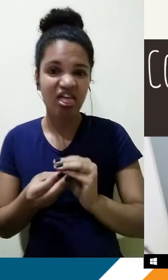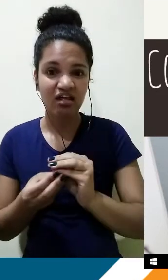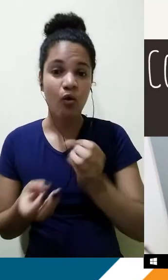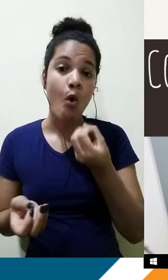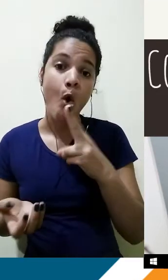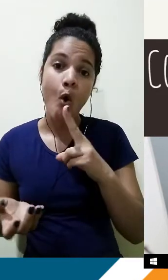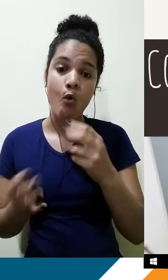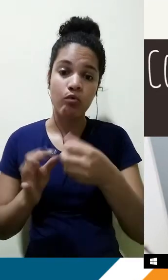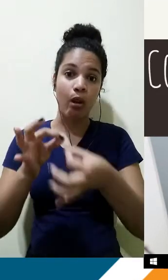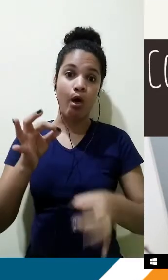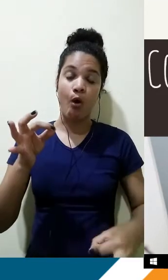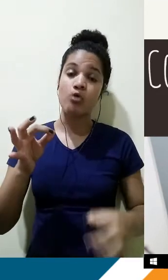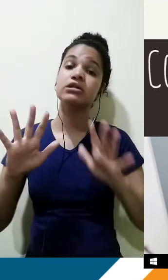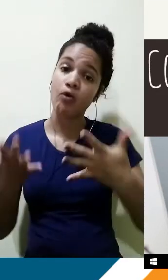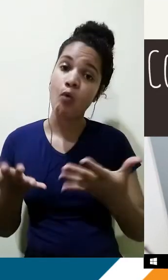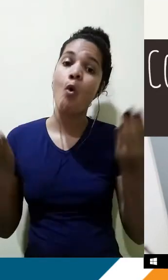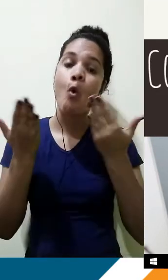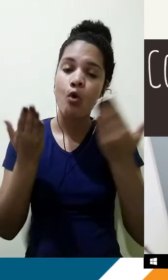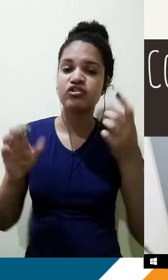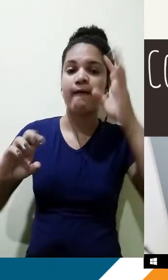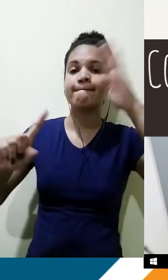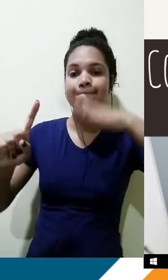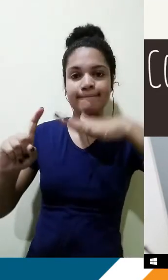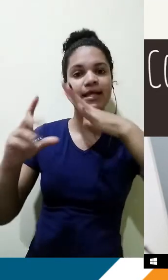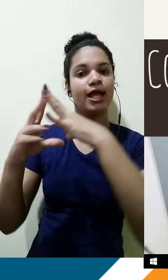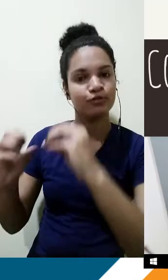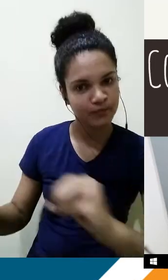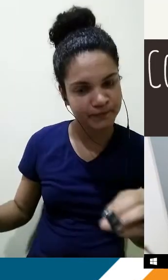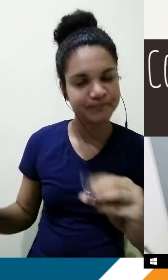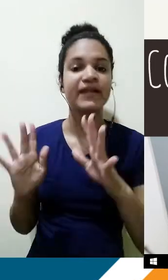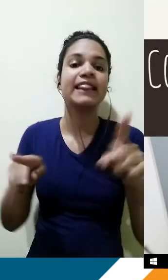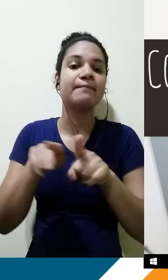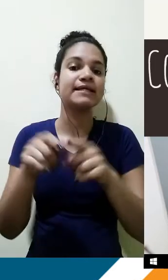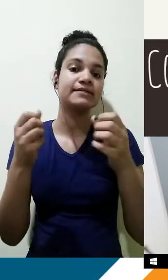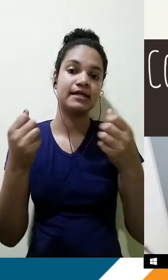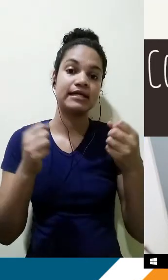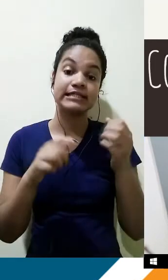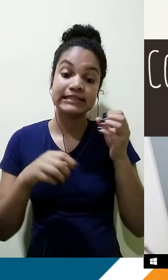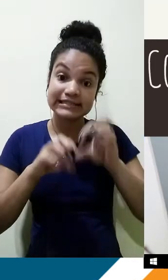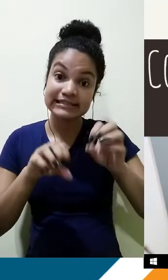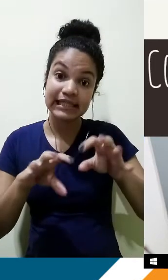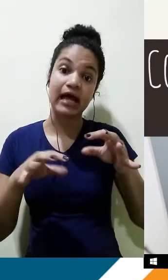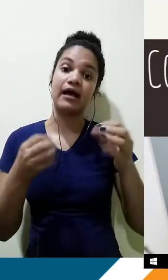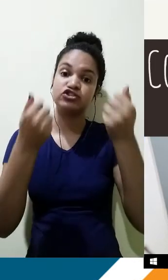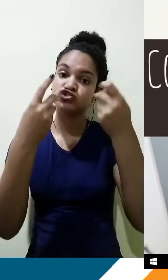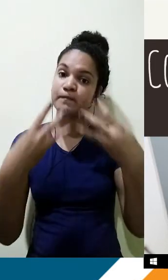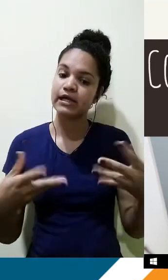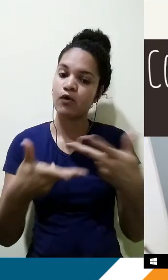com vocês, desmistificar algumas questões, ensinar e aplicar um pouco melhor algumas referências e, para começar,